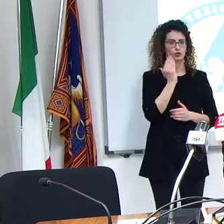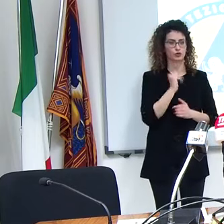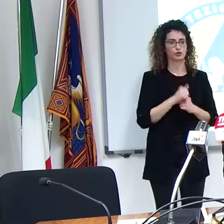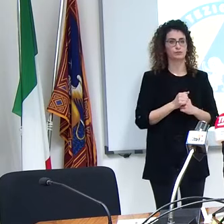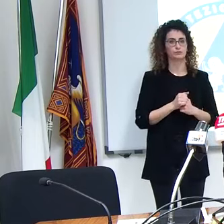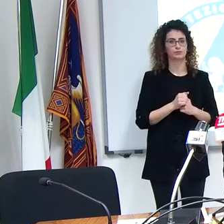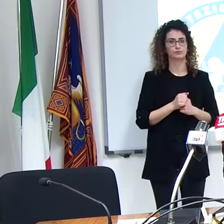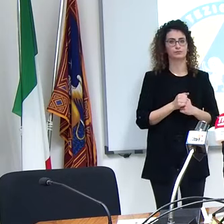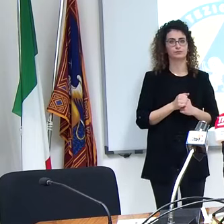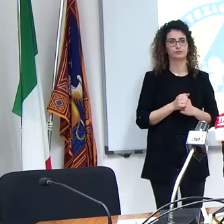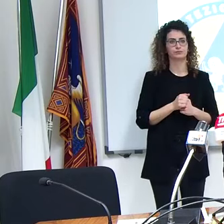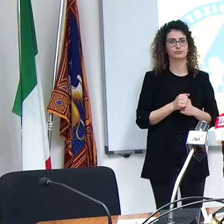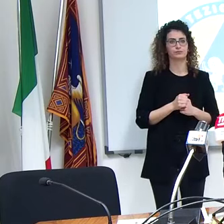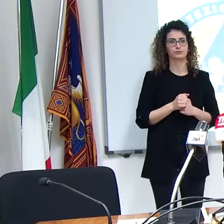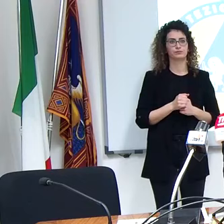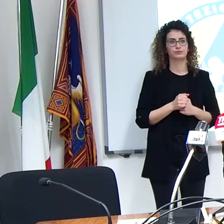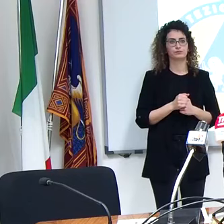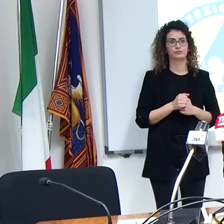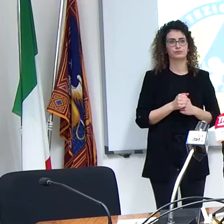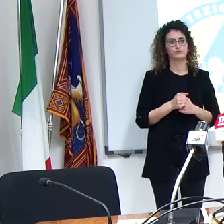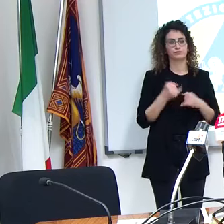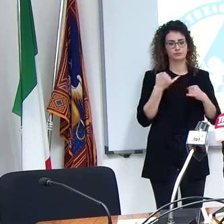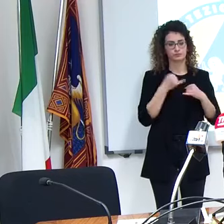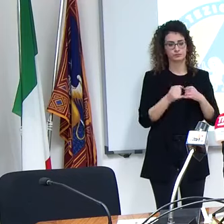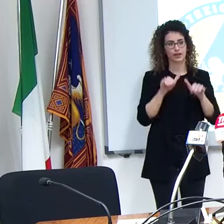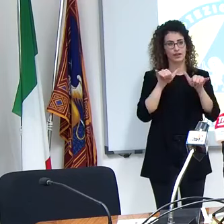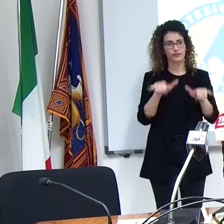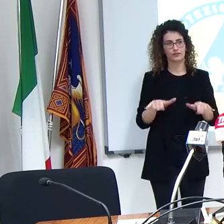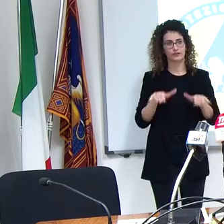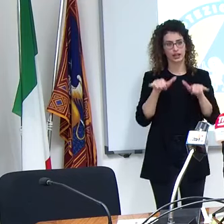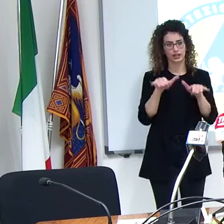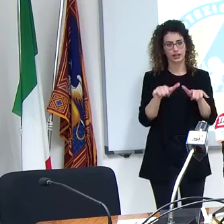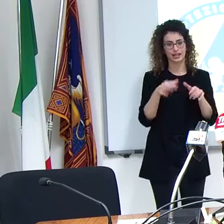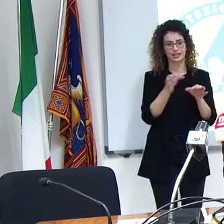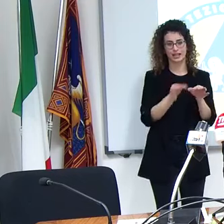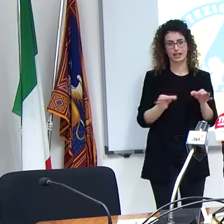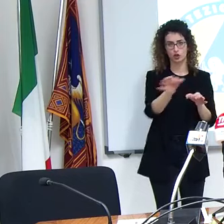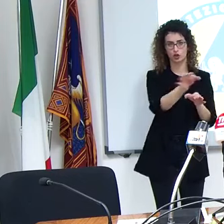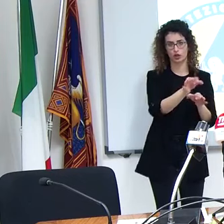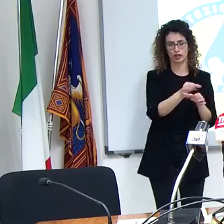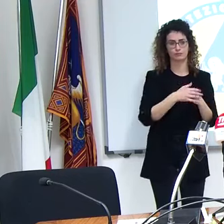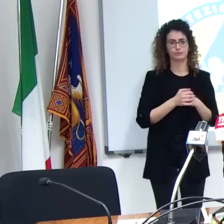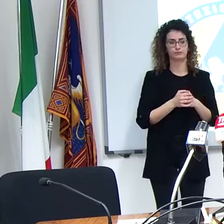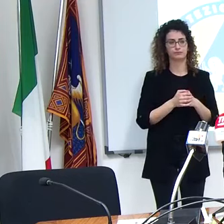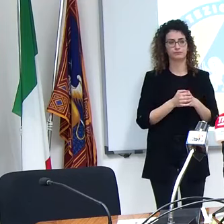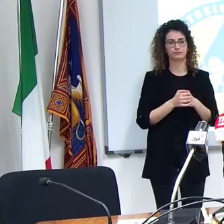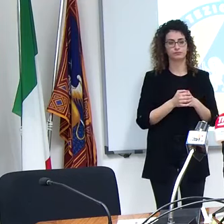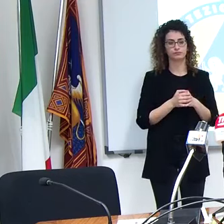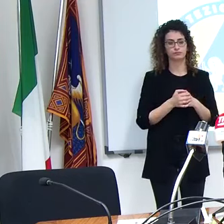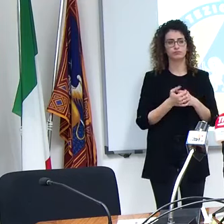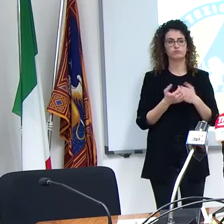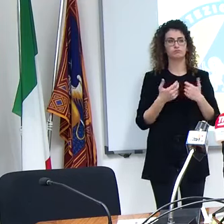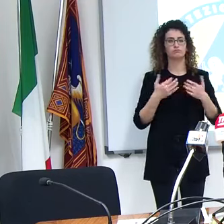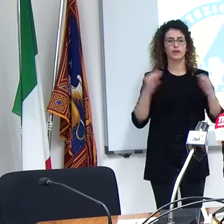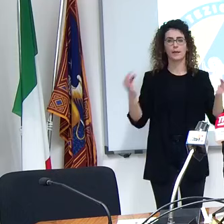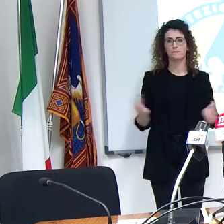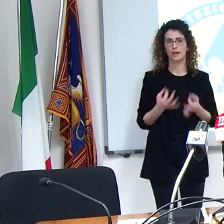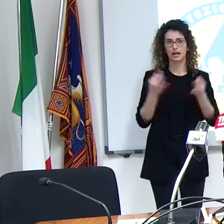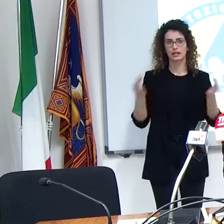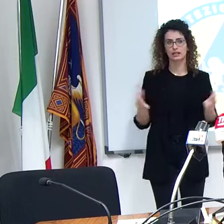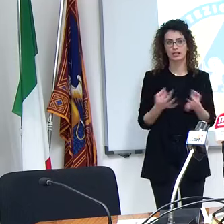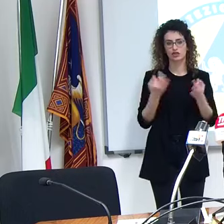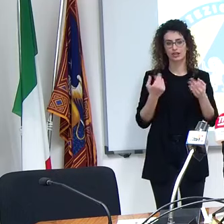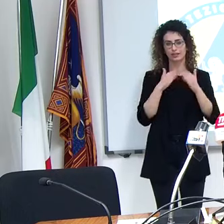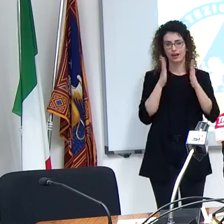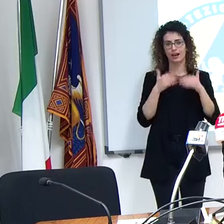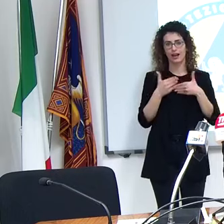nella specificità di Venezia e delle sue isole l'attività motoria con la passeggiata nei pressi